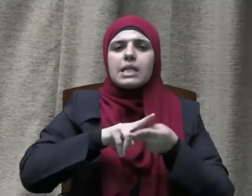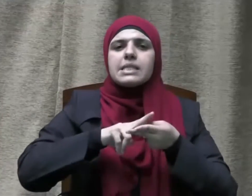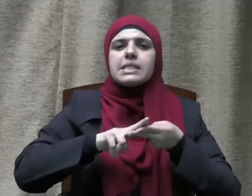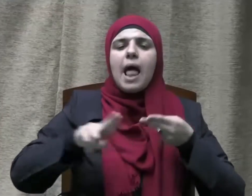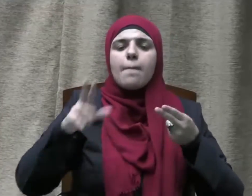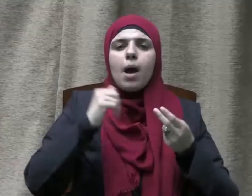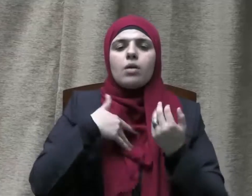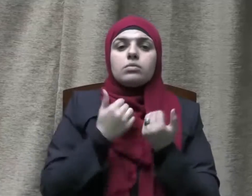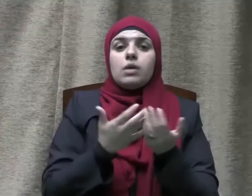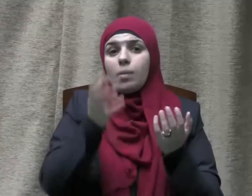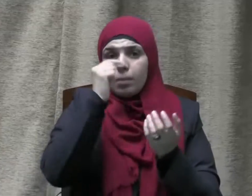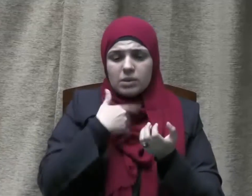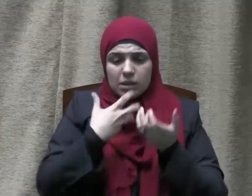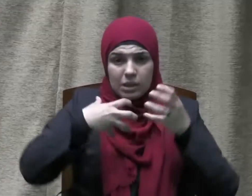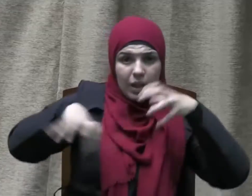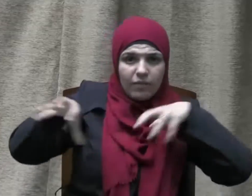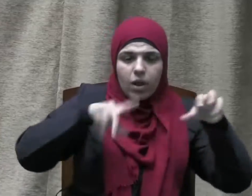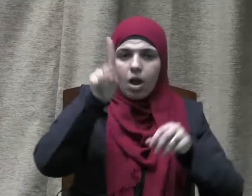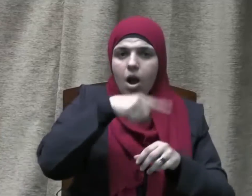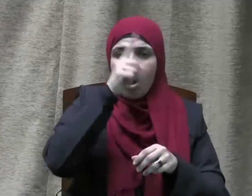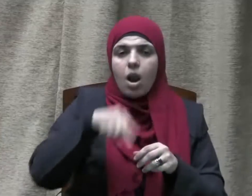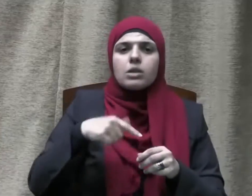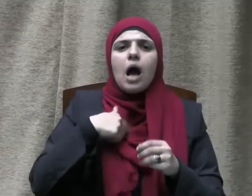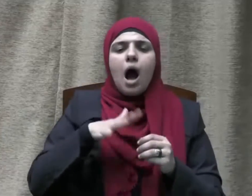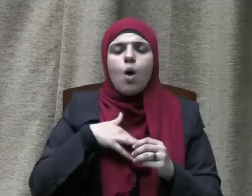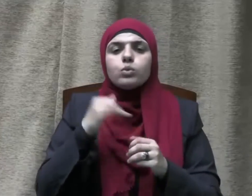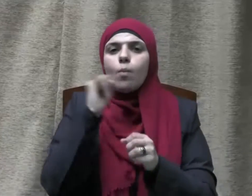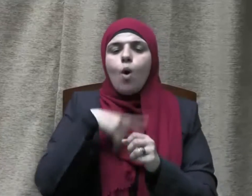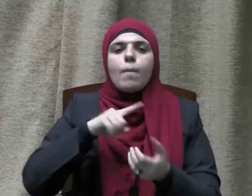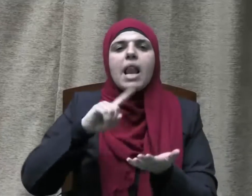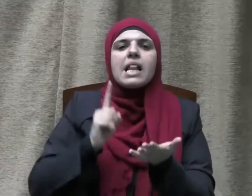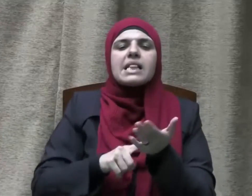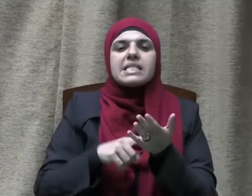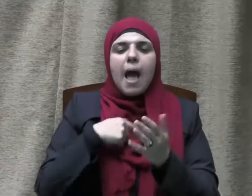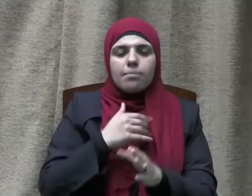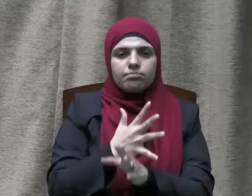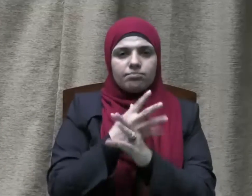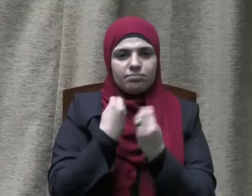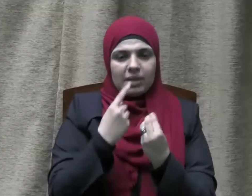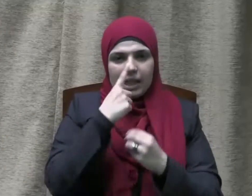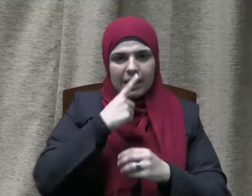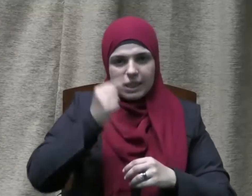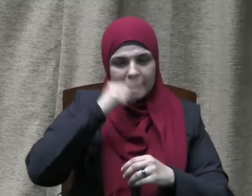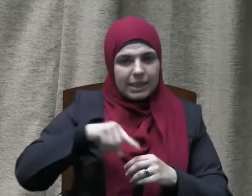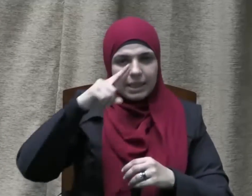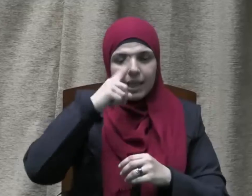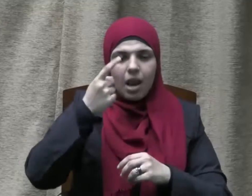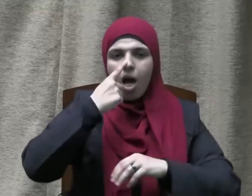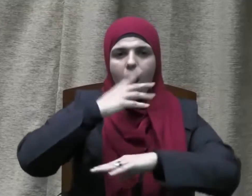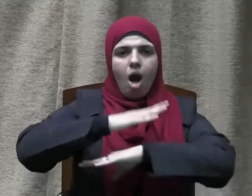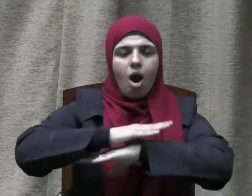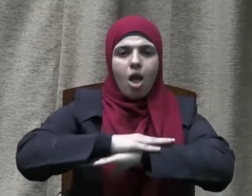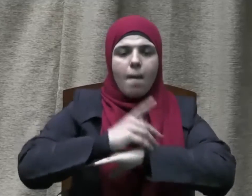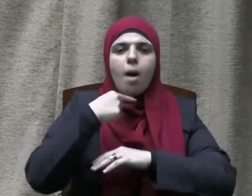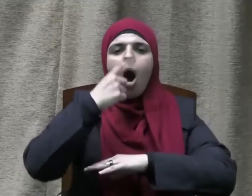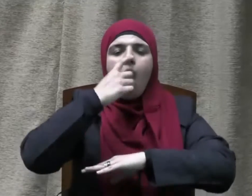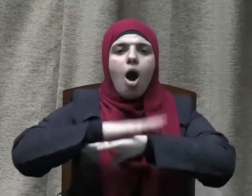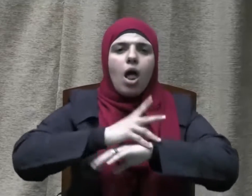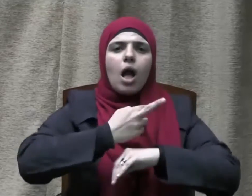التسيب والتفريط منهج الالتزام الديني والقيمي والأخلاقي دون